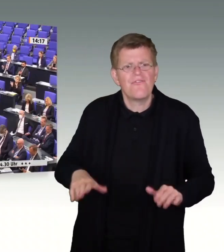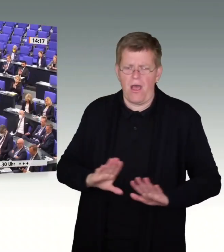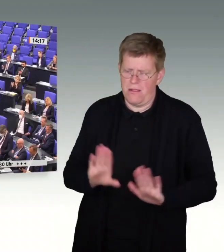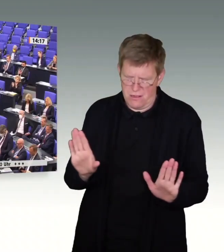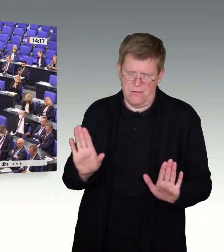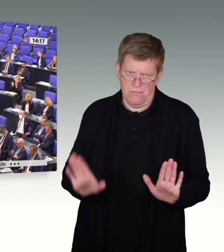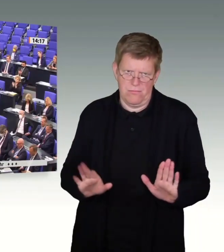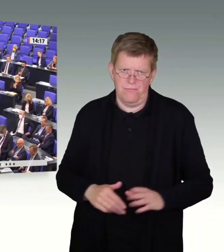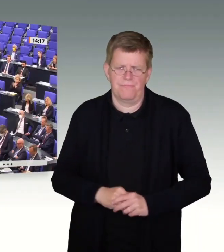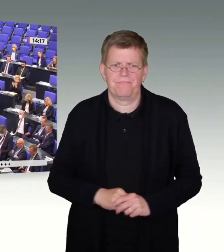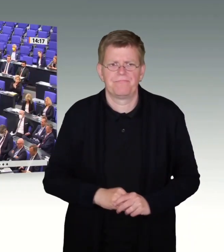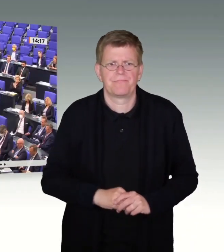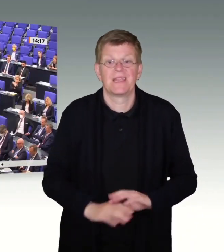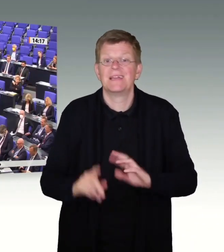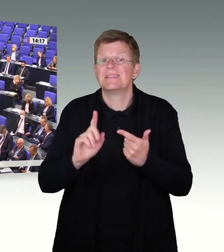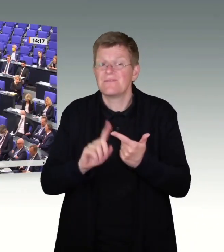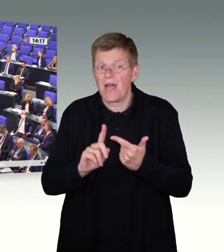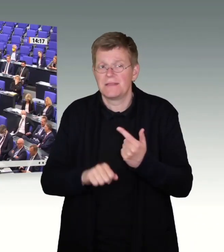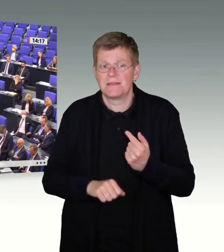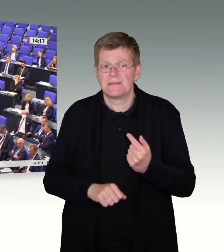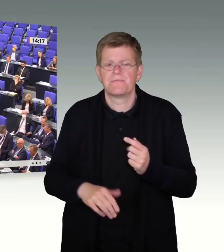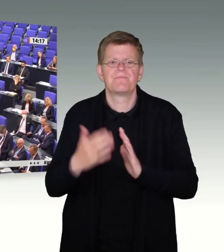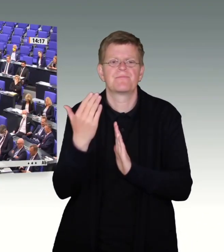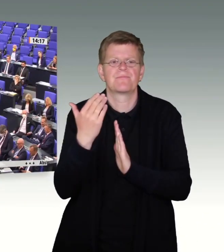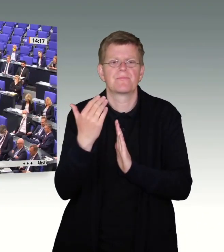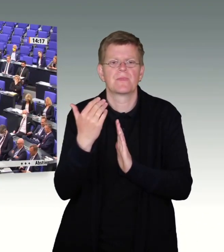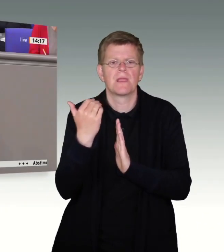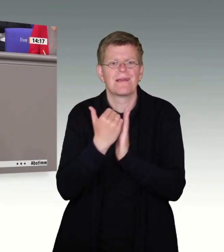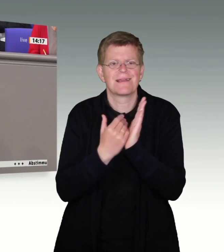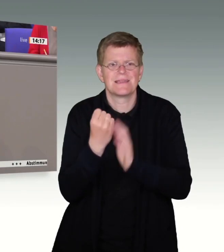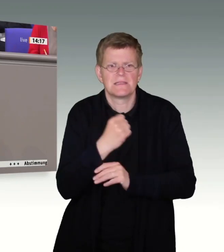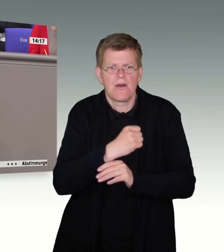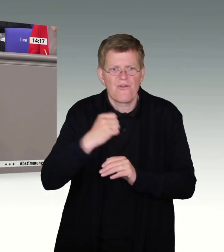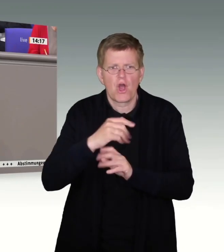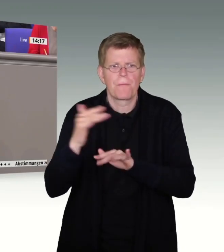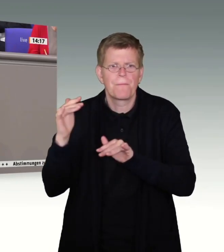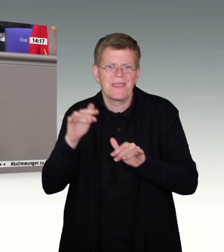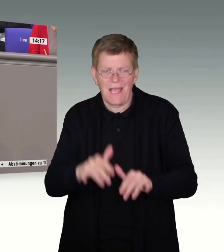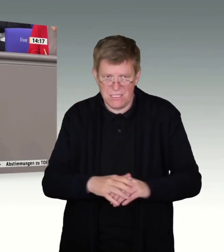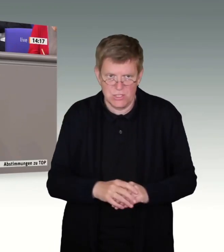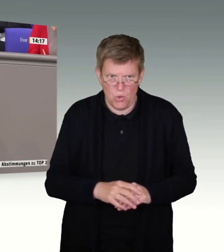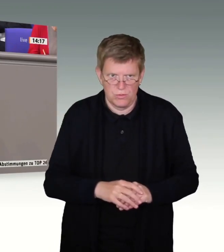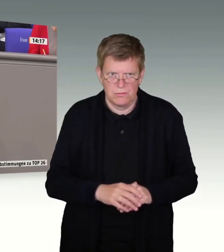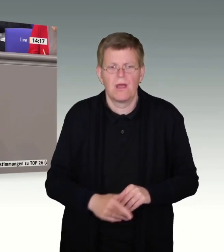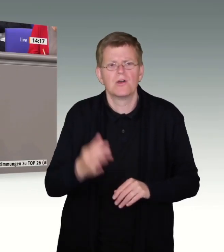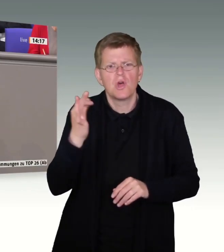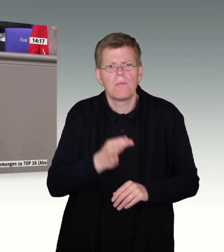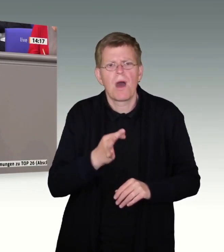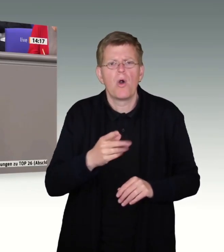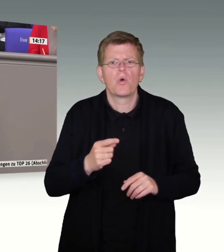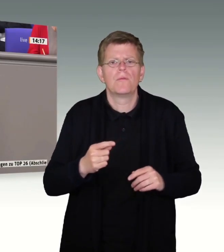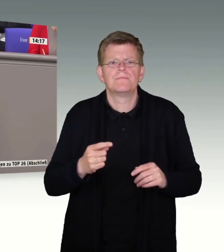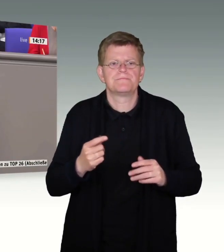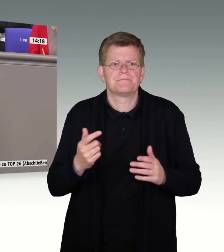Zweitens. Einer Stärkung der legalen Migration, vor allem auch der Migration in den Arbeitsmarkt, muss natürlich eine konsequente Reduktion